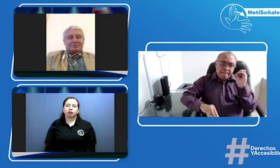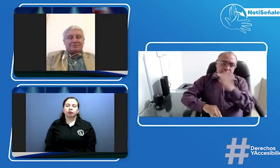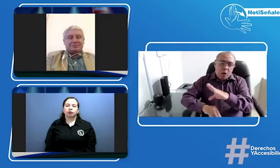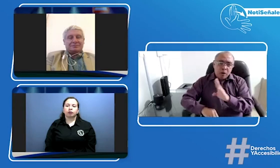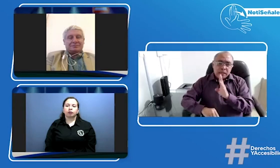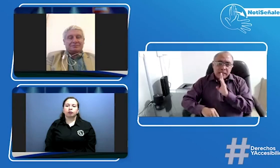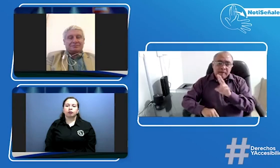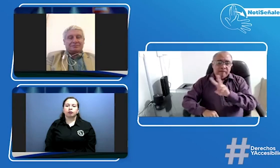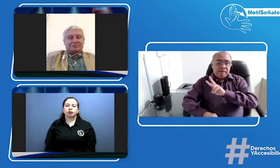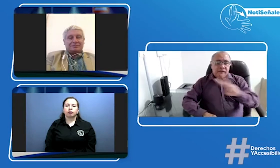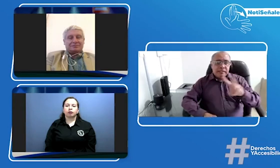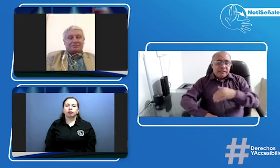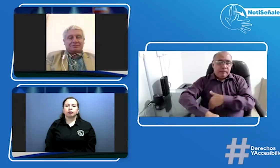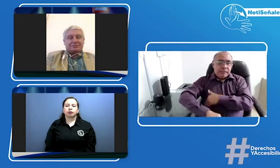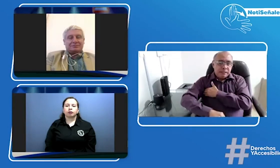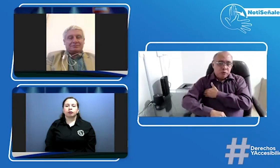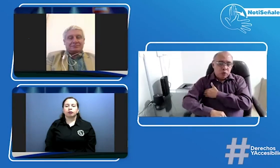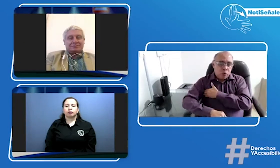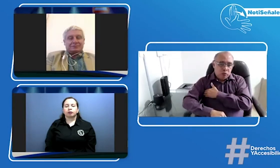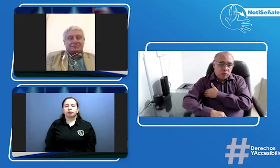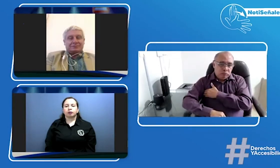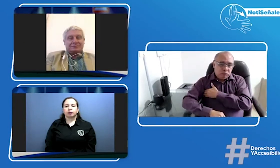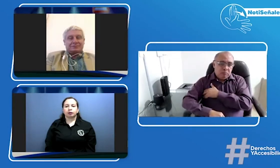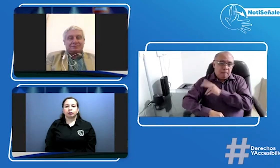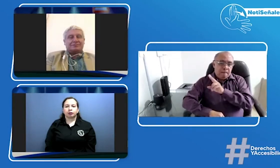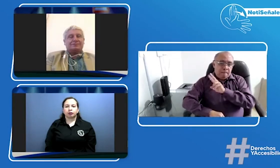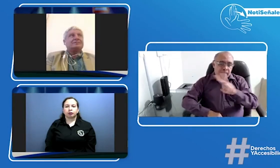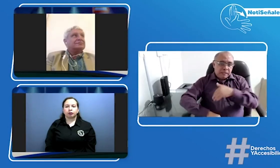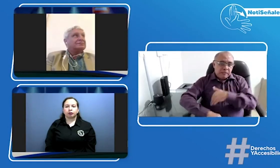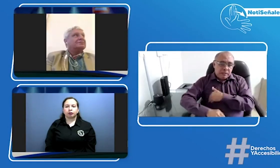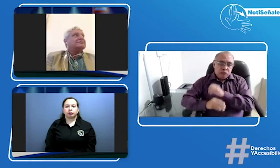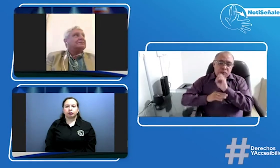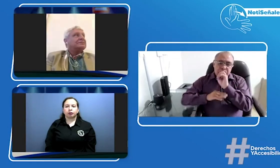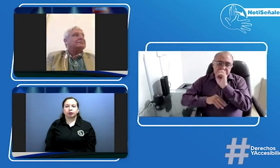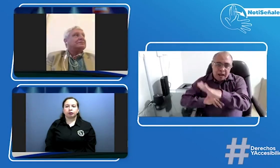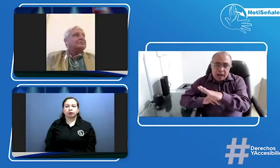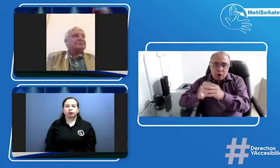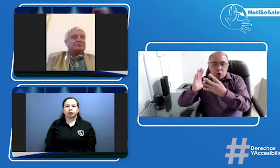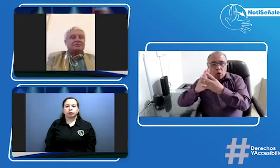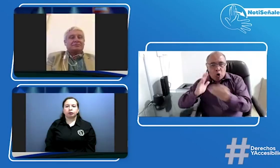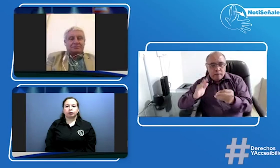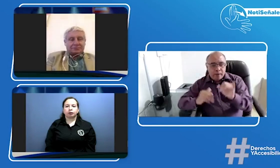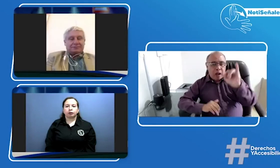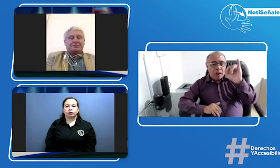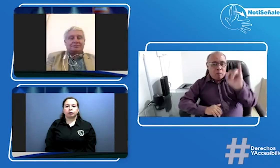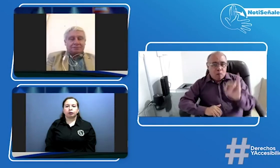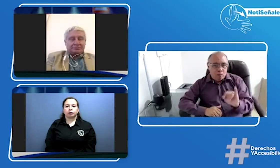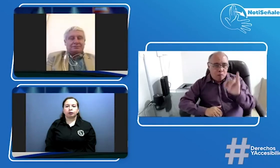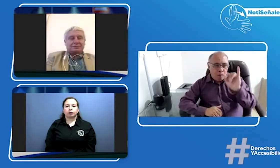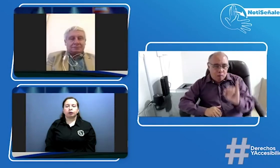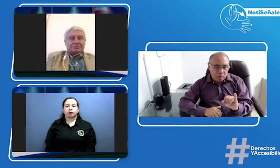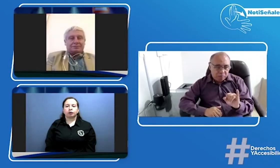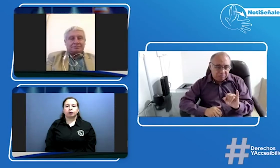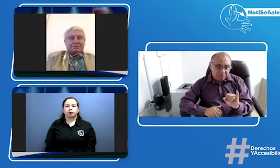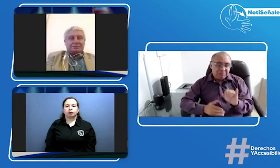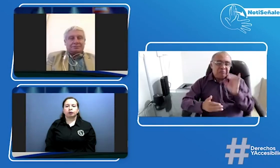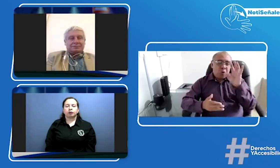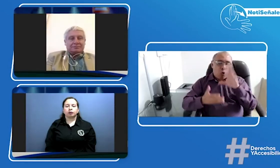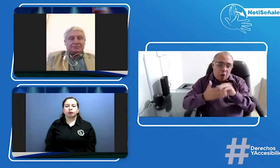próximo martes nosotros enviemos este oficio al viceministerio de transporte con copia al